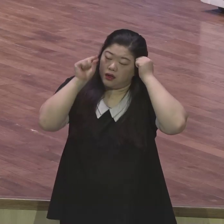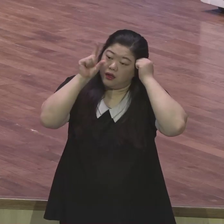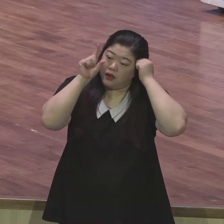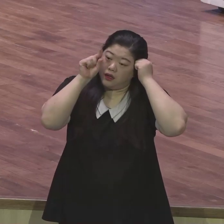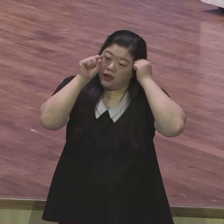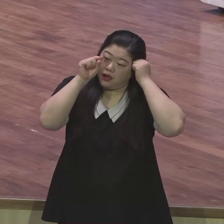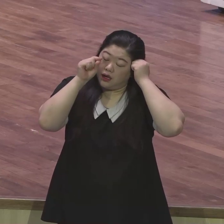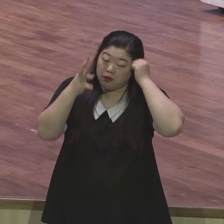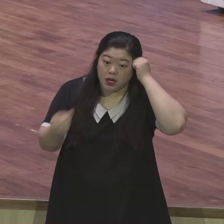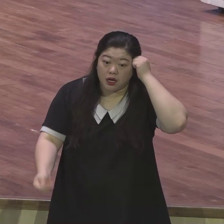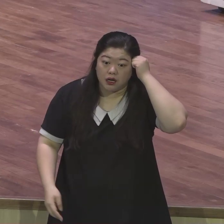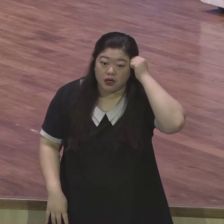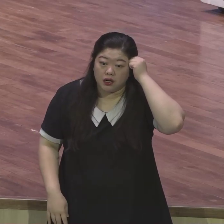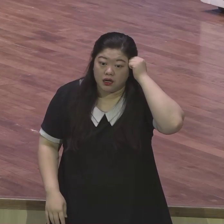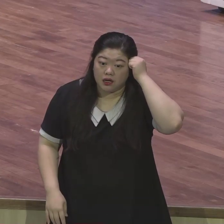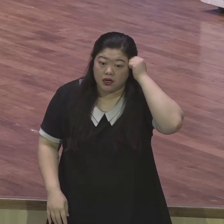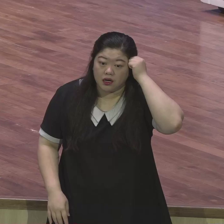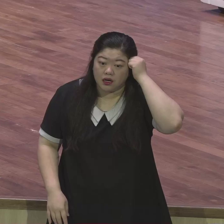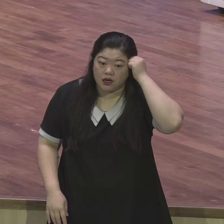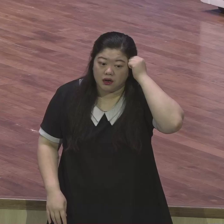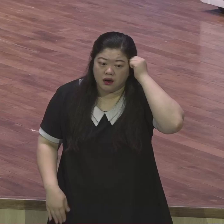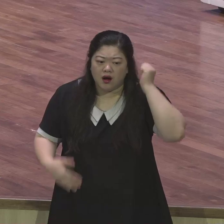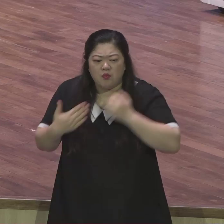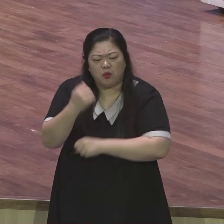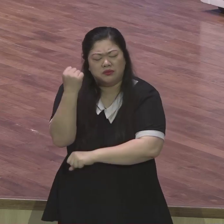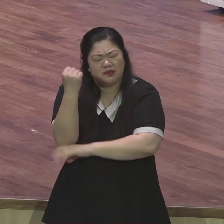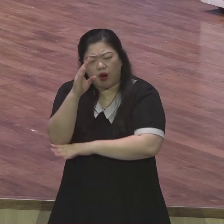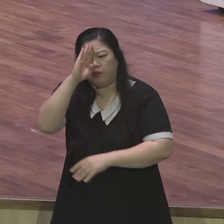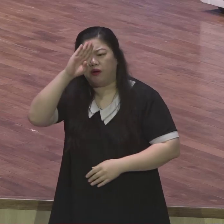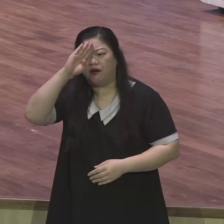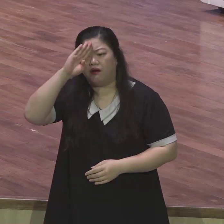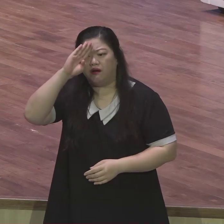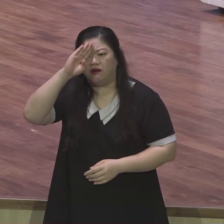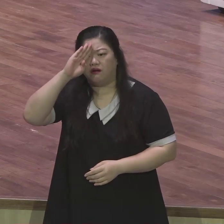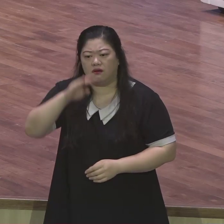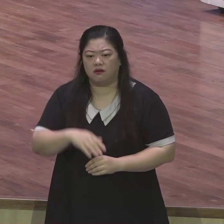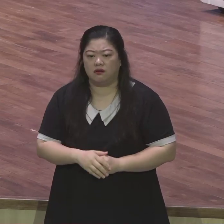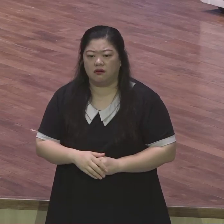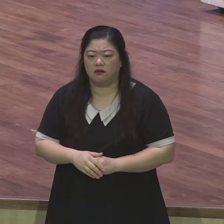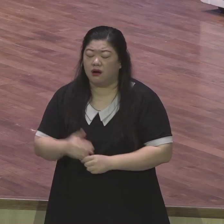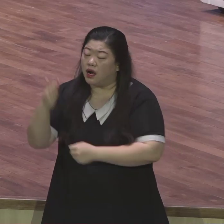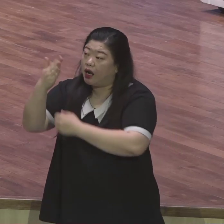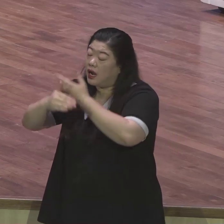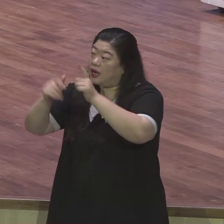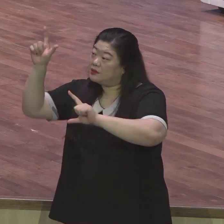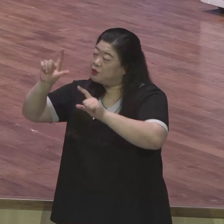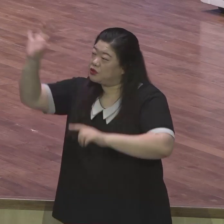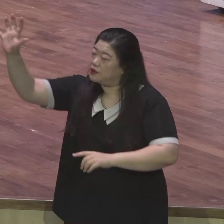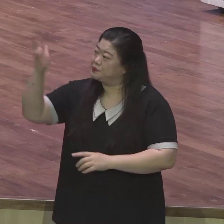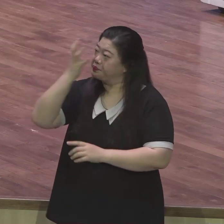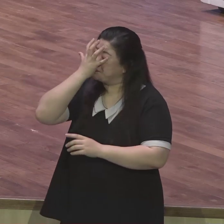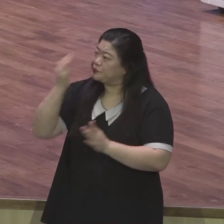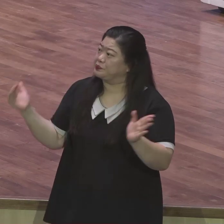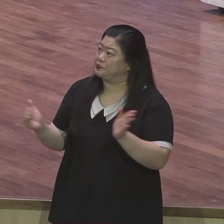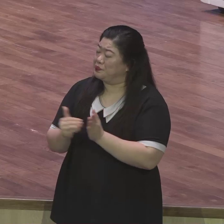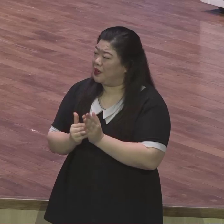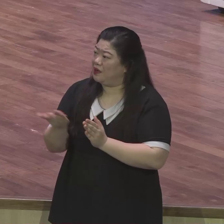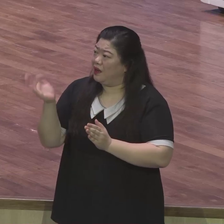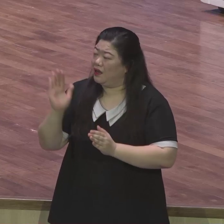뭐가 아프죠 근본적으로 아파요 하나님 형상 닮은 인간이 하나님 믿지 않고 하나님 바라보지 않는 그게